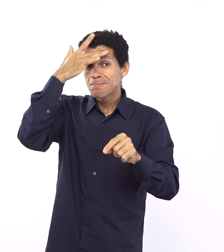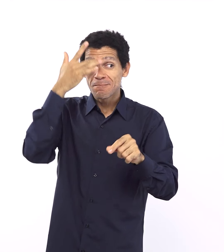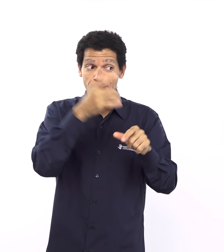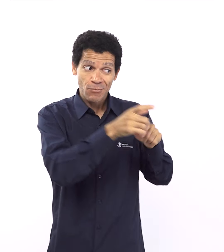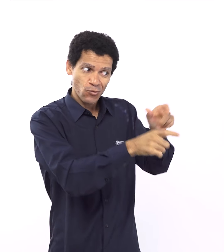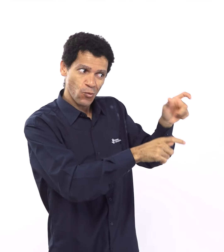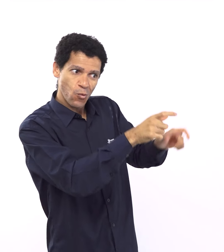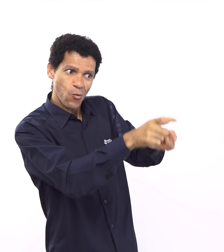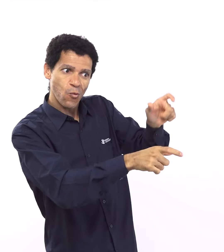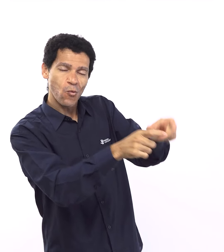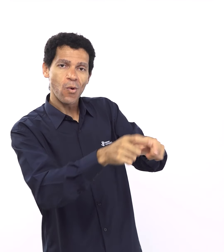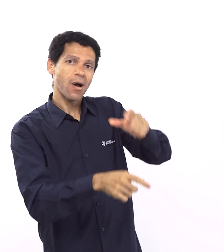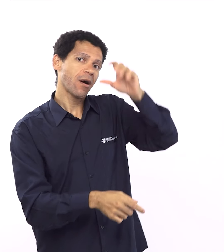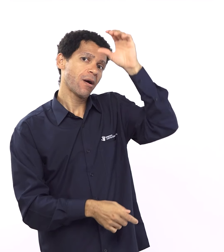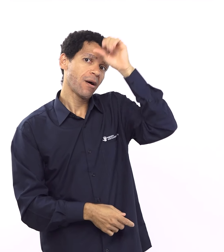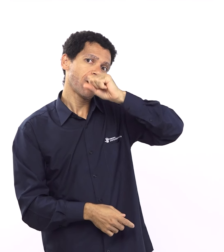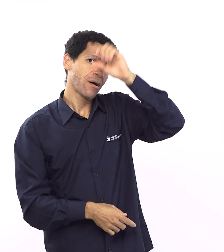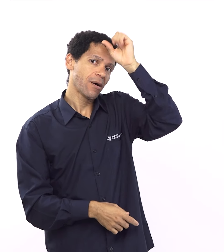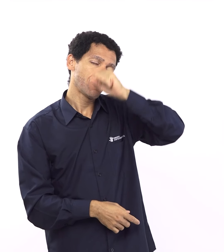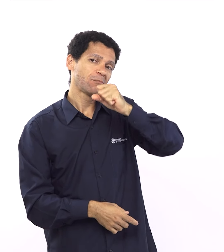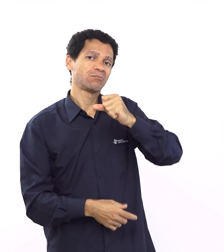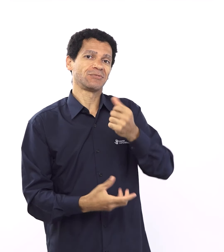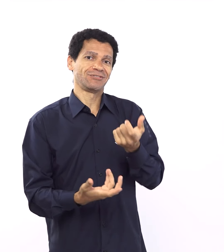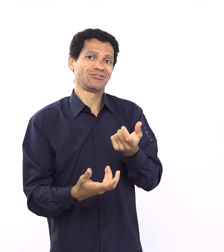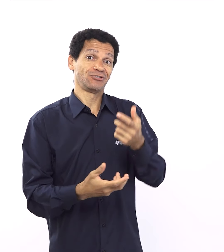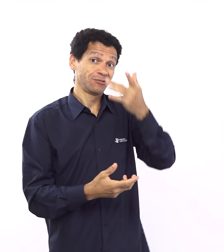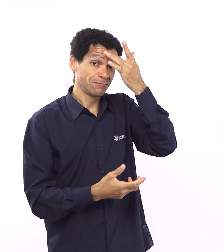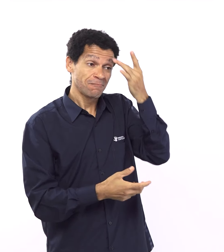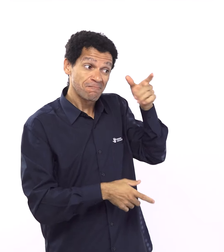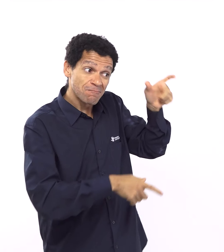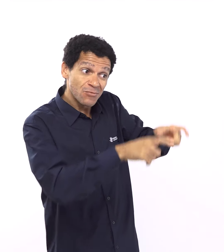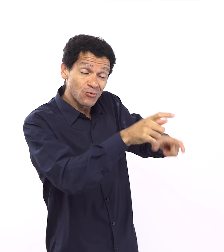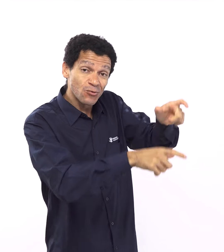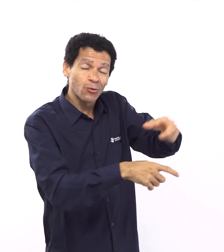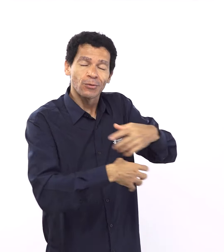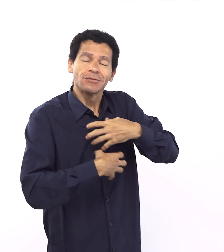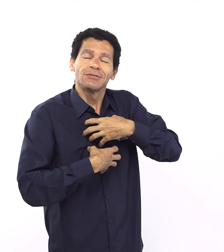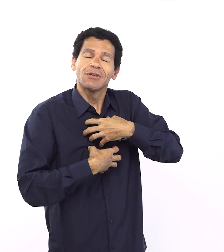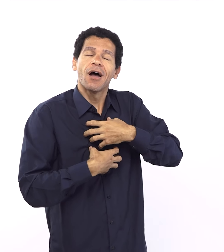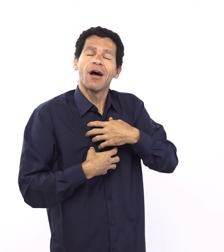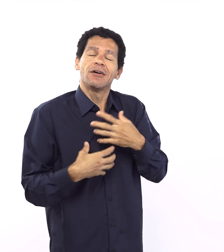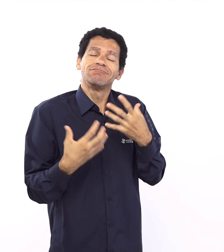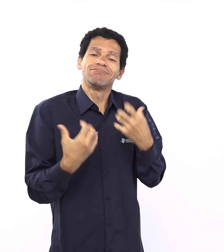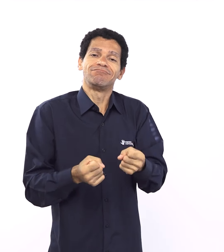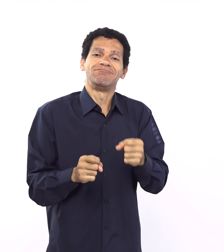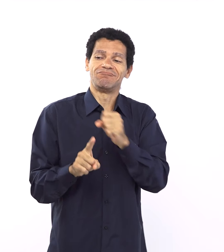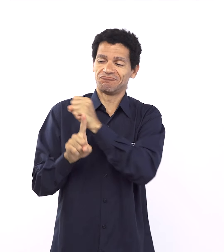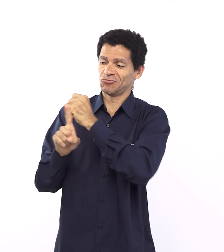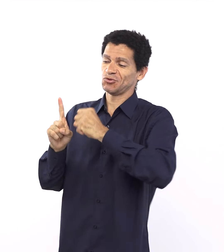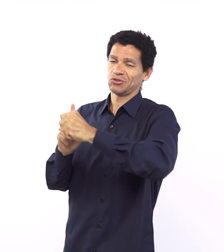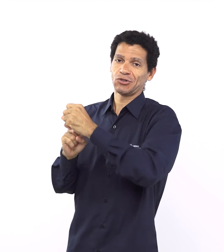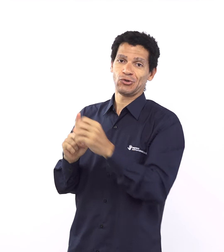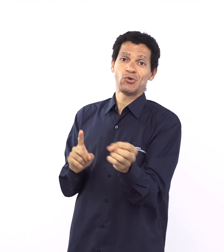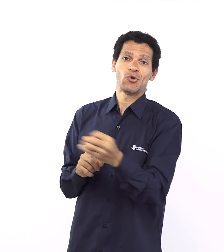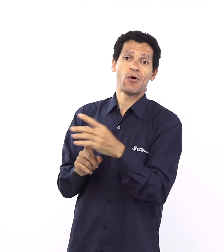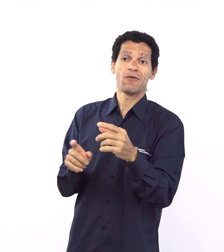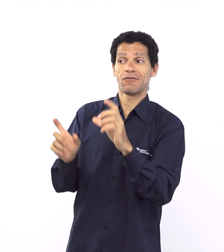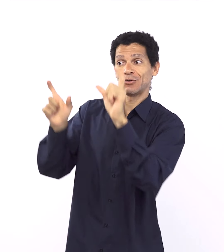e para não me prolongar mais tudo isso culmina justamente no Sinai tudo isso culmina no momento em que Deus vai dar as dez palavras